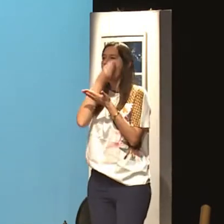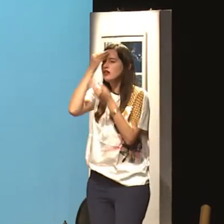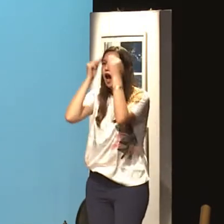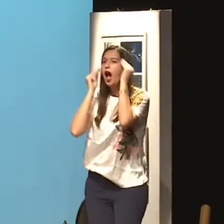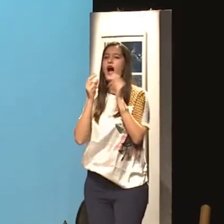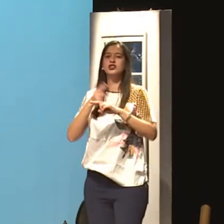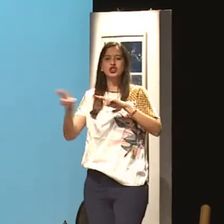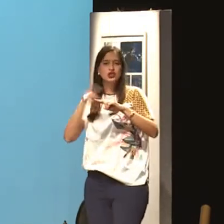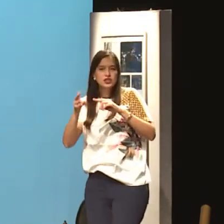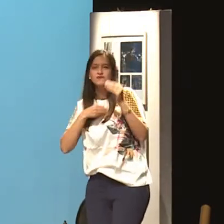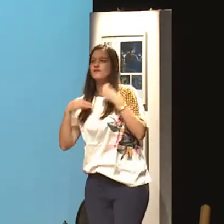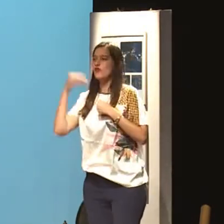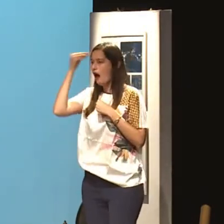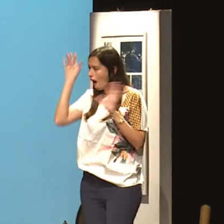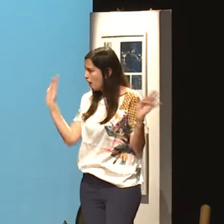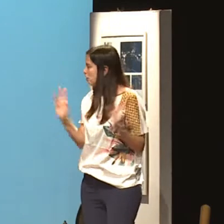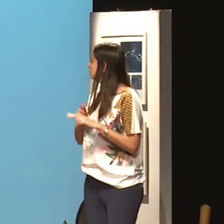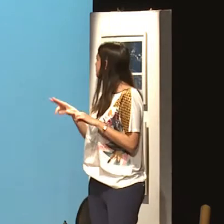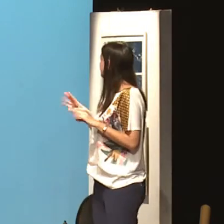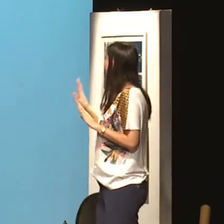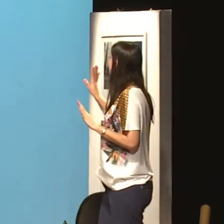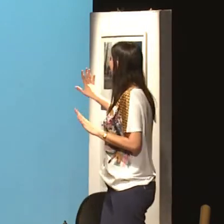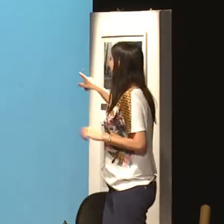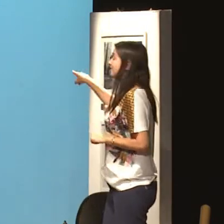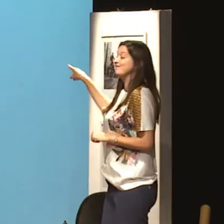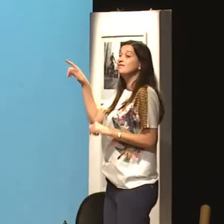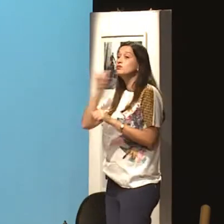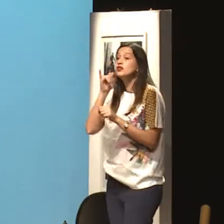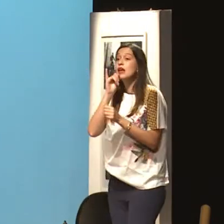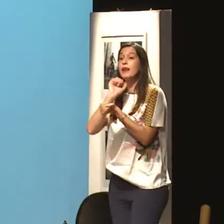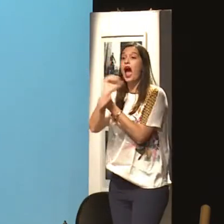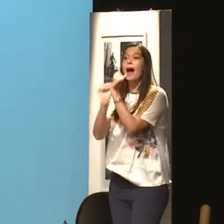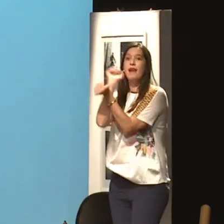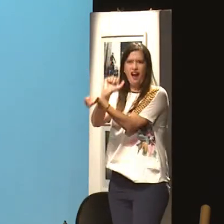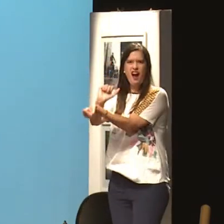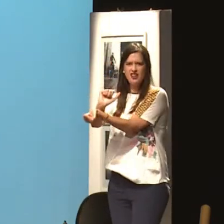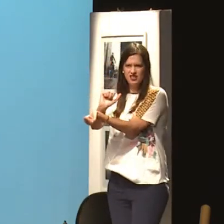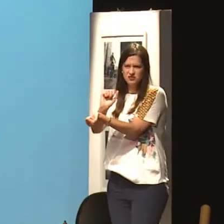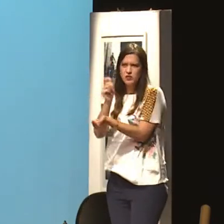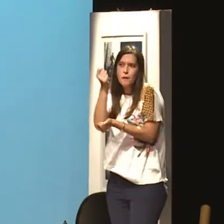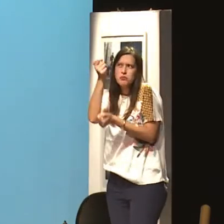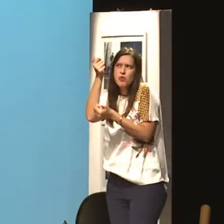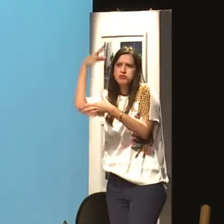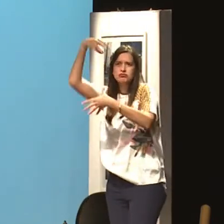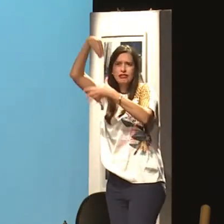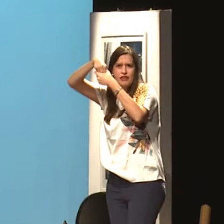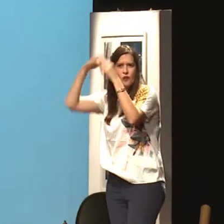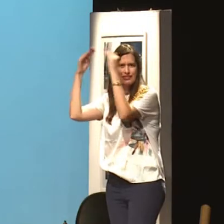e começa a esconder, passar maquiagem para disfarçar todas aquelas marcas que o homem fez nela. Tem homens que amarram